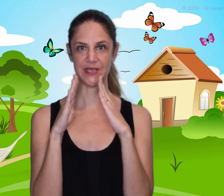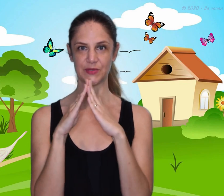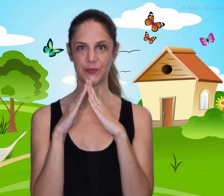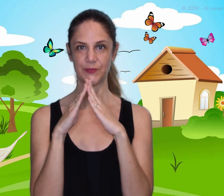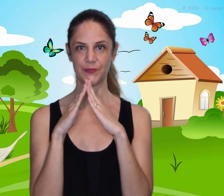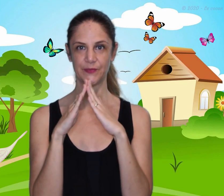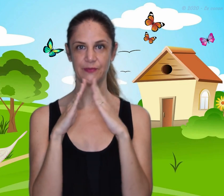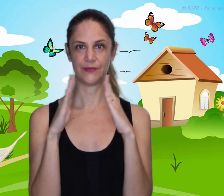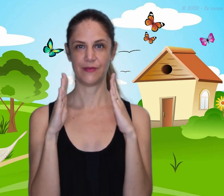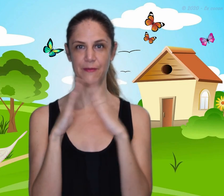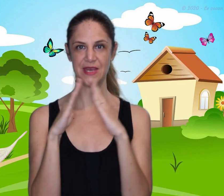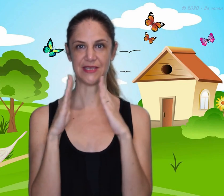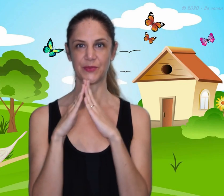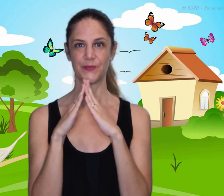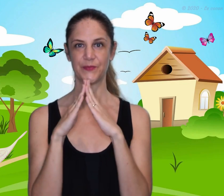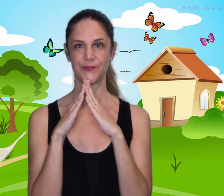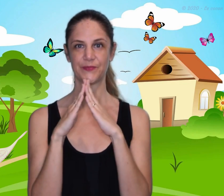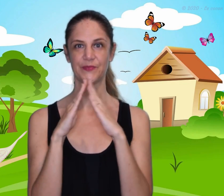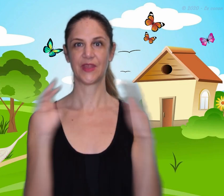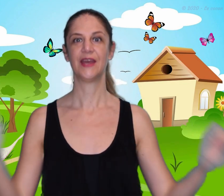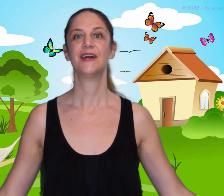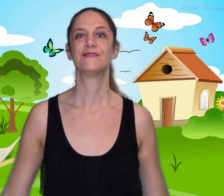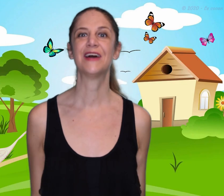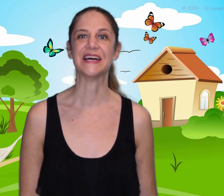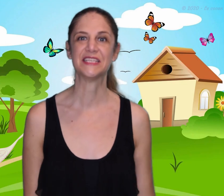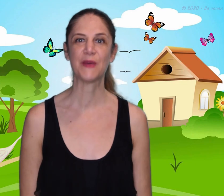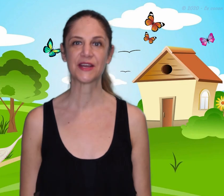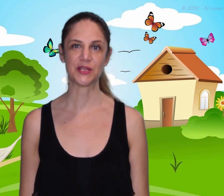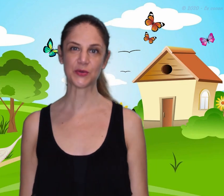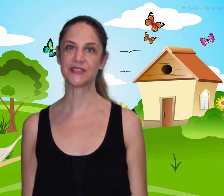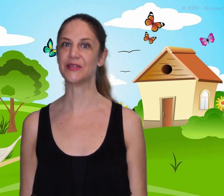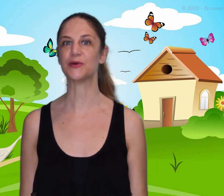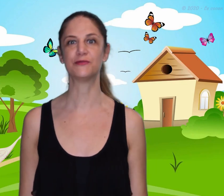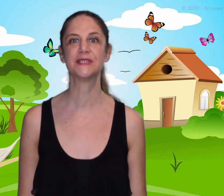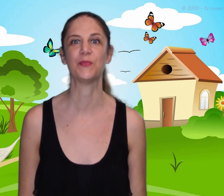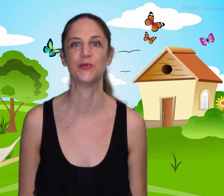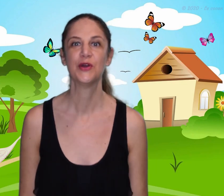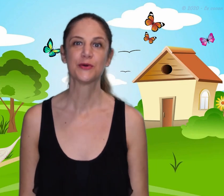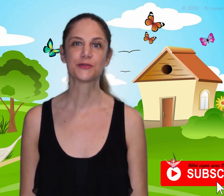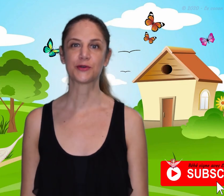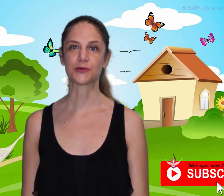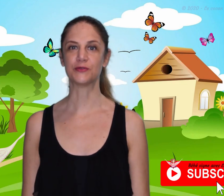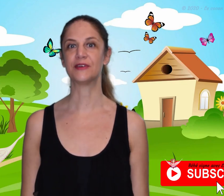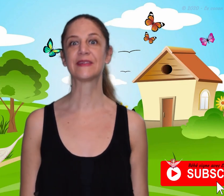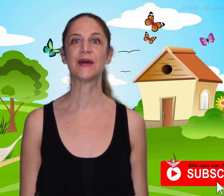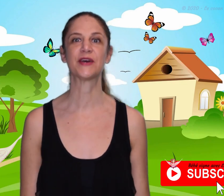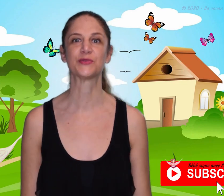Maison, maison. Voilà, j'espère que cette comptine vous a plu. On se retrouve très bientôt